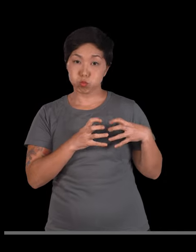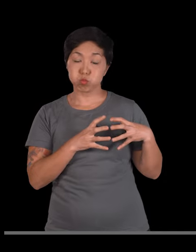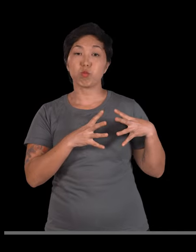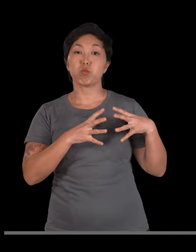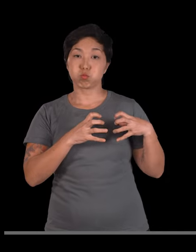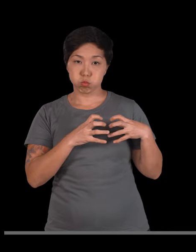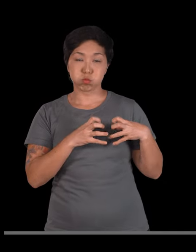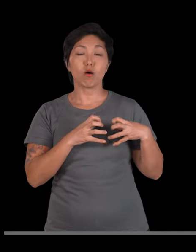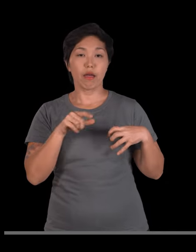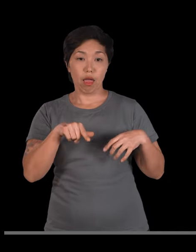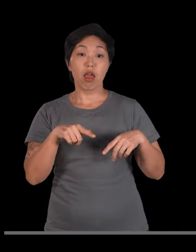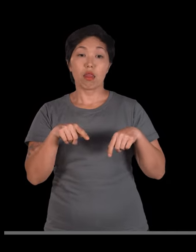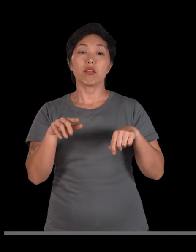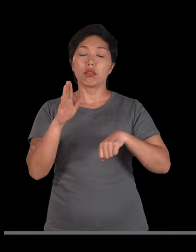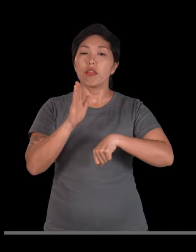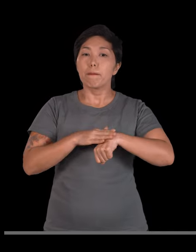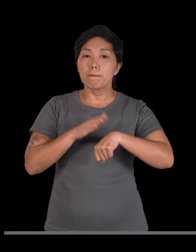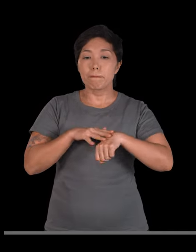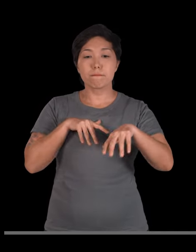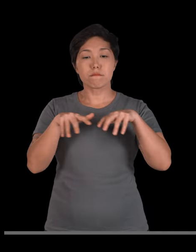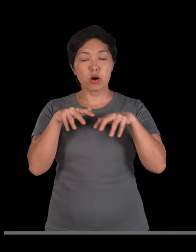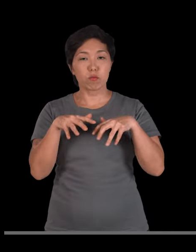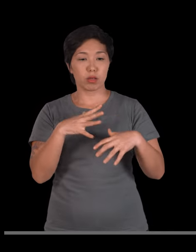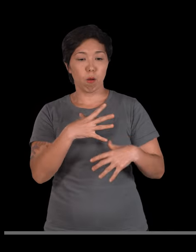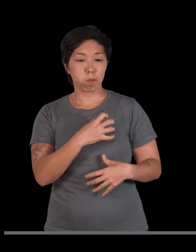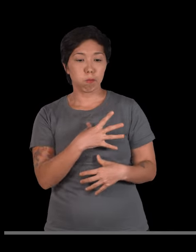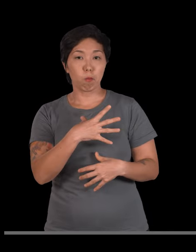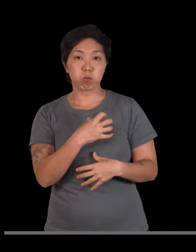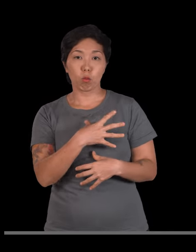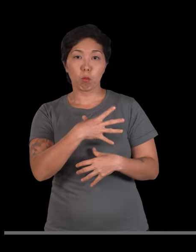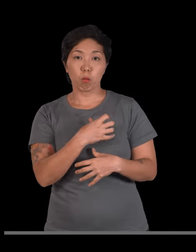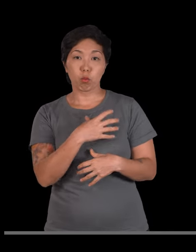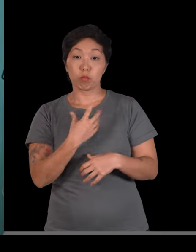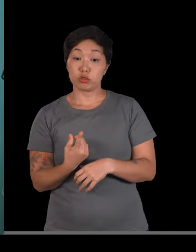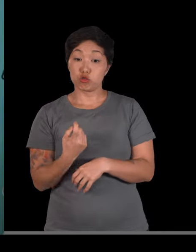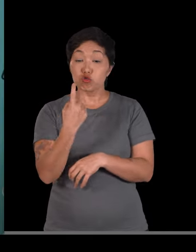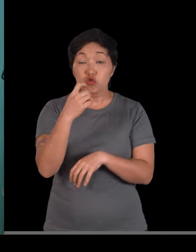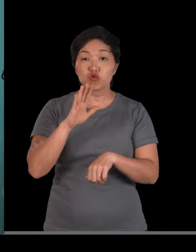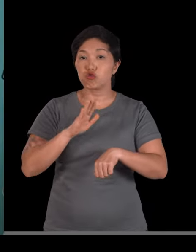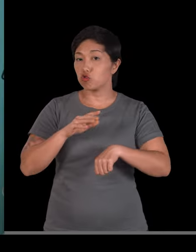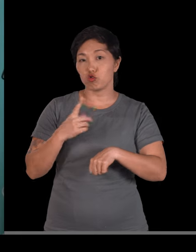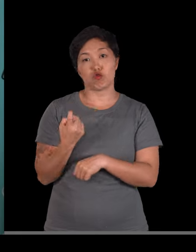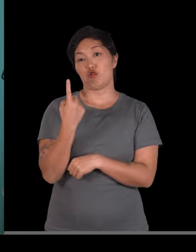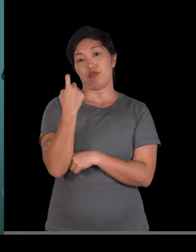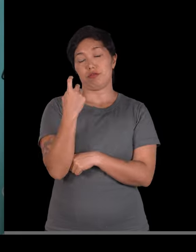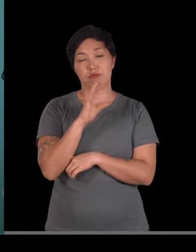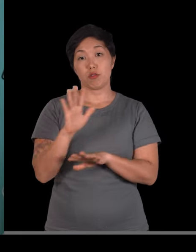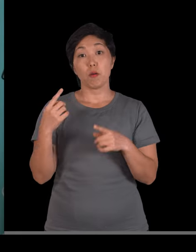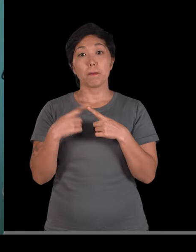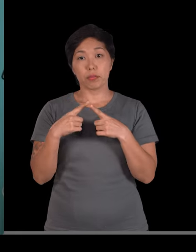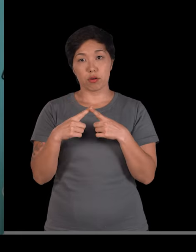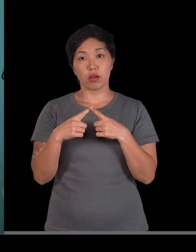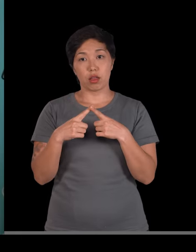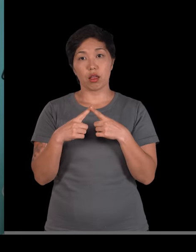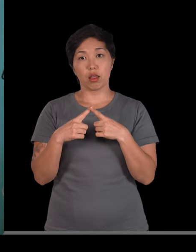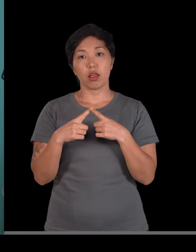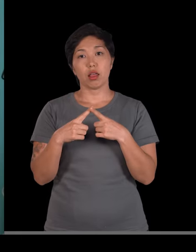capacidade de movimento involuntário. De alta contração, né? Porque o músculo estriado esquelético, ele tem uma